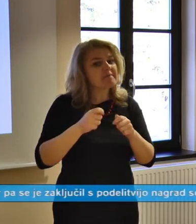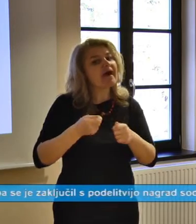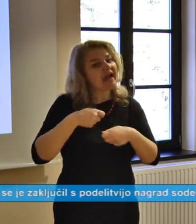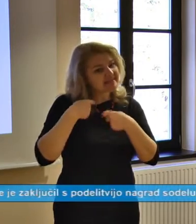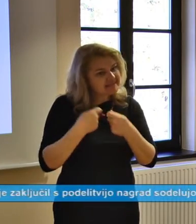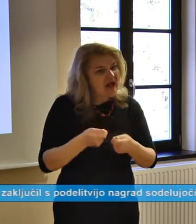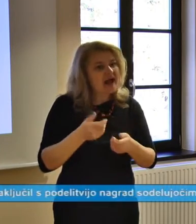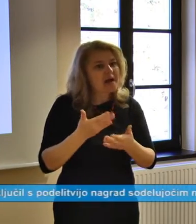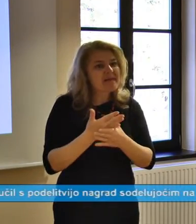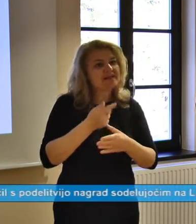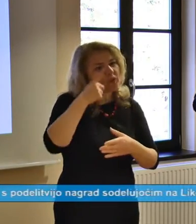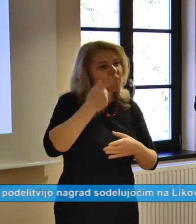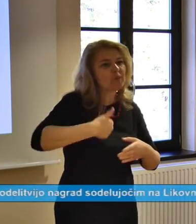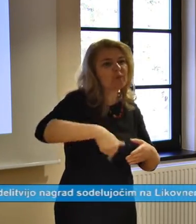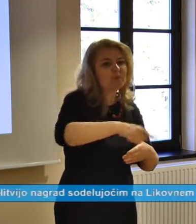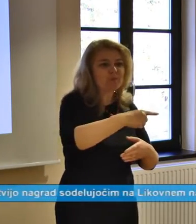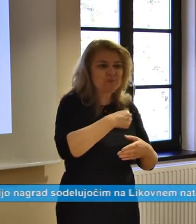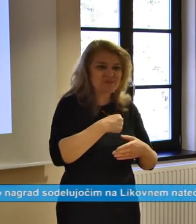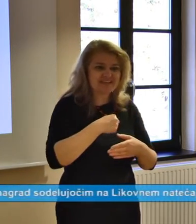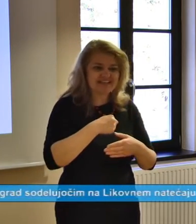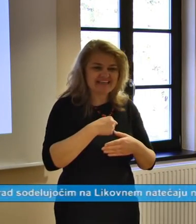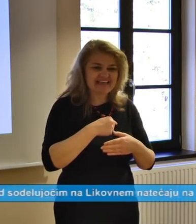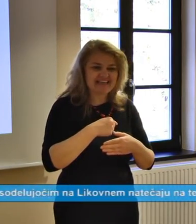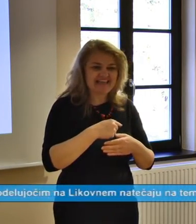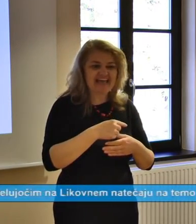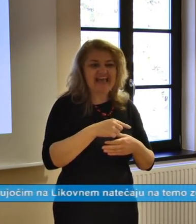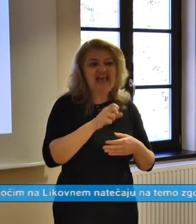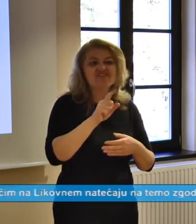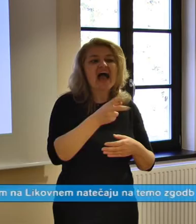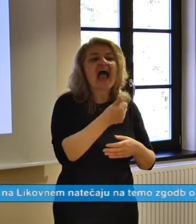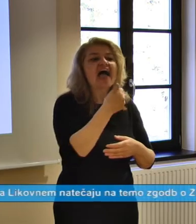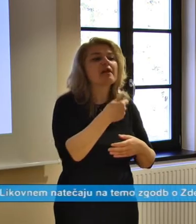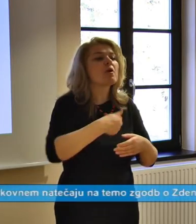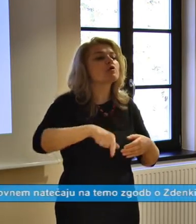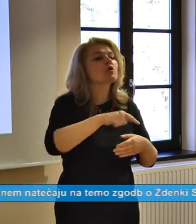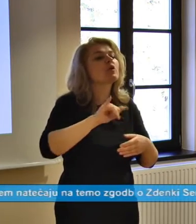med ljudi, ki je nekaj grogu, kjer je bila.